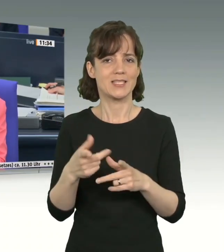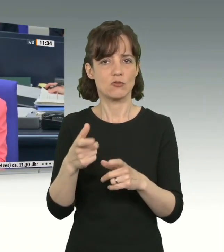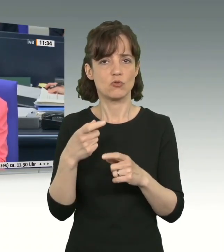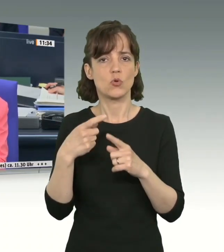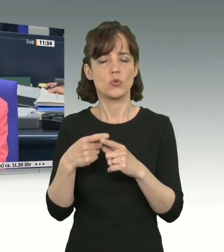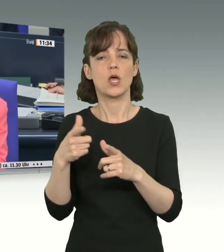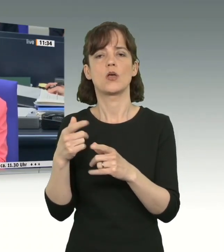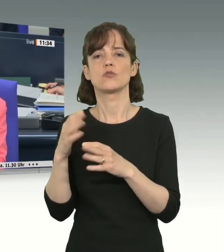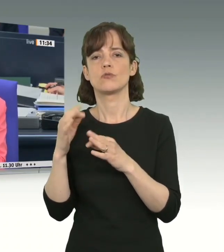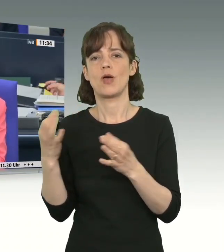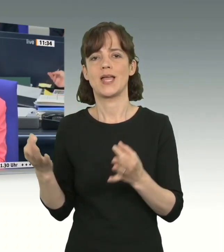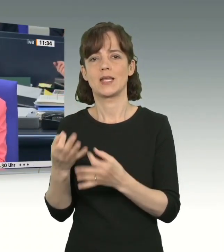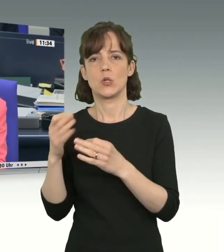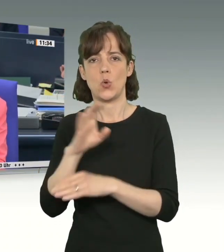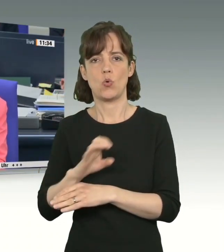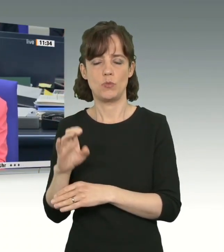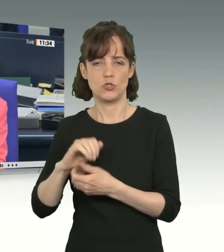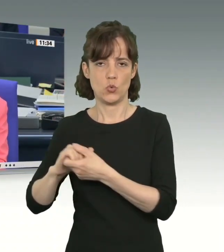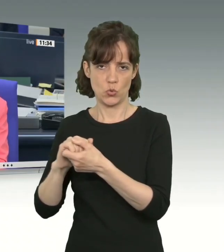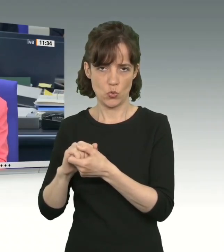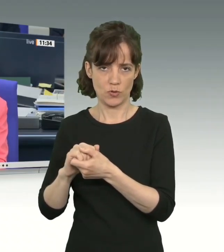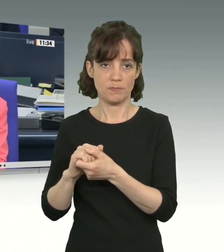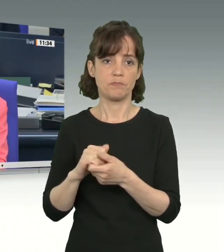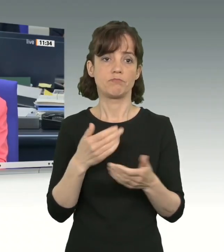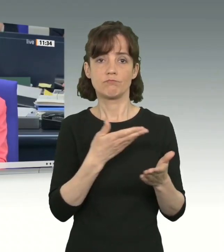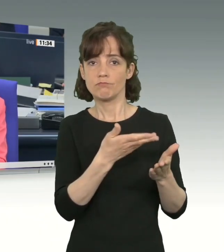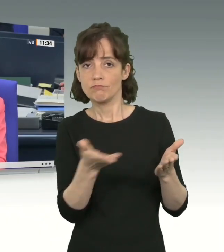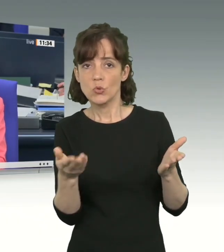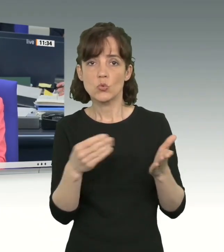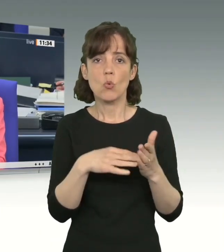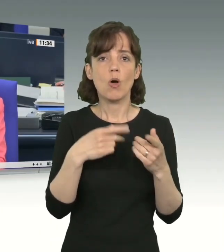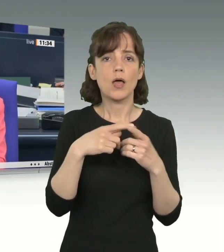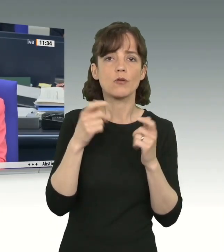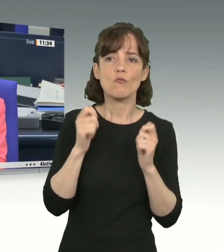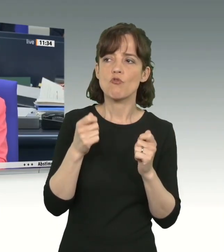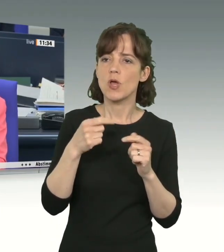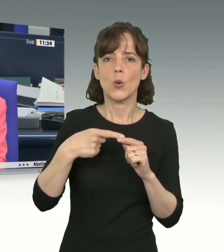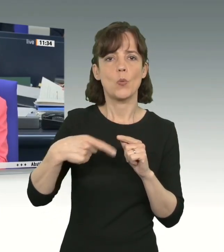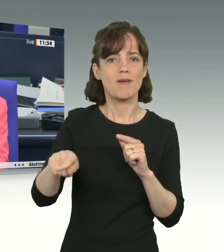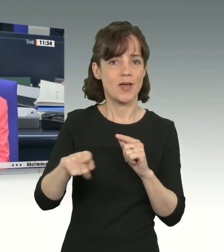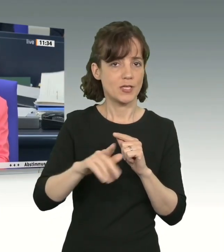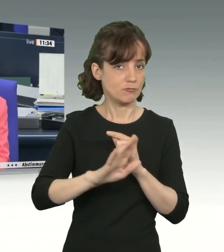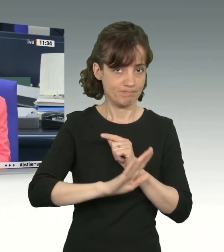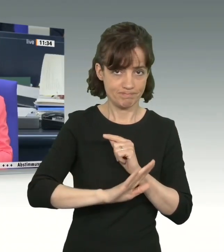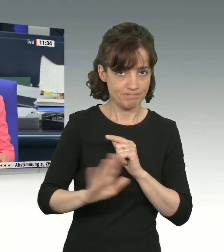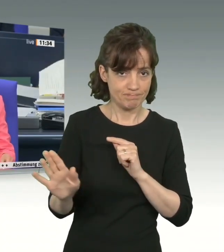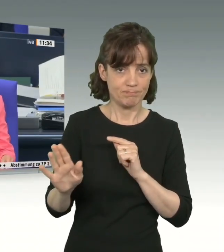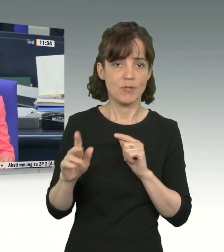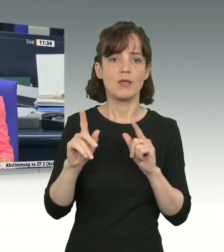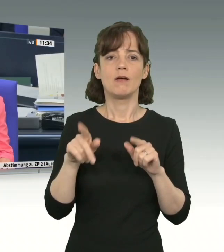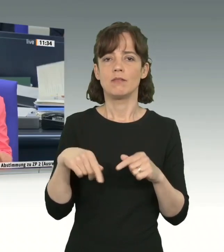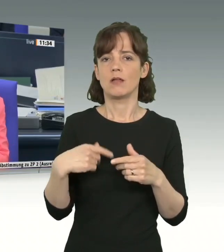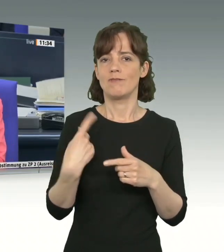Ausschuss für die Angelegenheiten der Europäischen Union. Gibt es weitere Überweisungsvorschläge? Das ist nicht der Fall. Dann